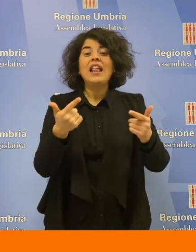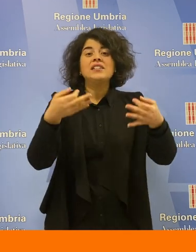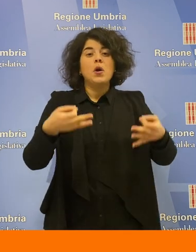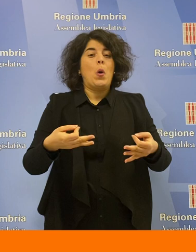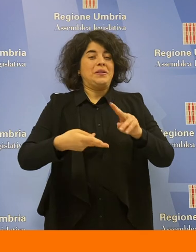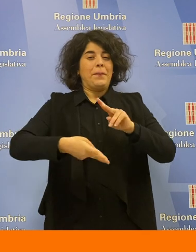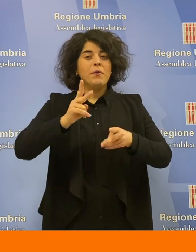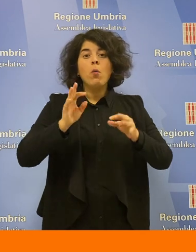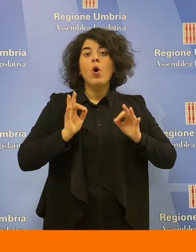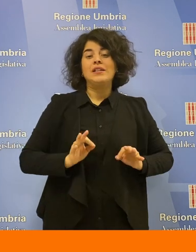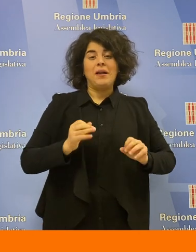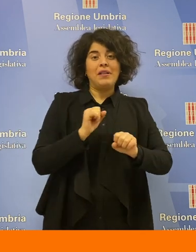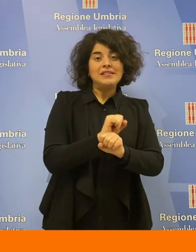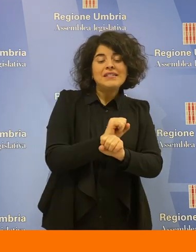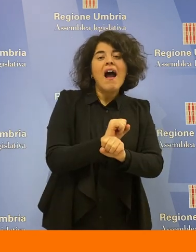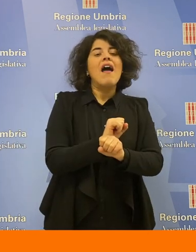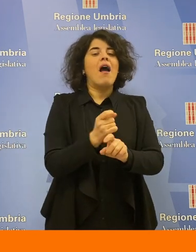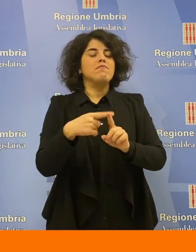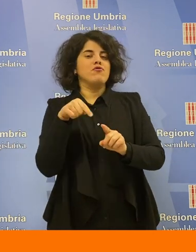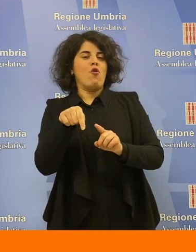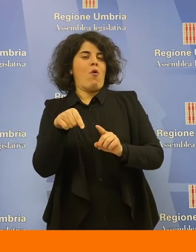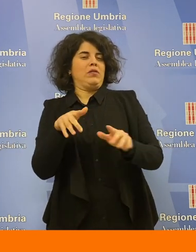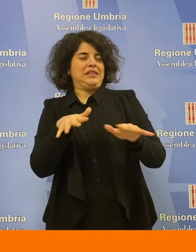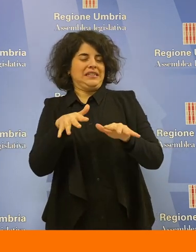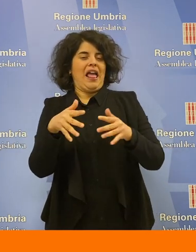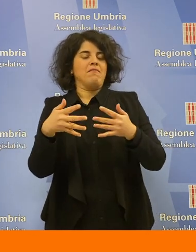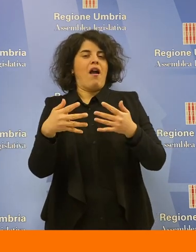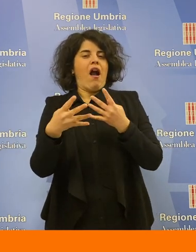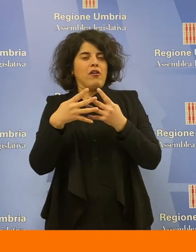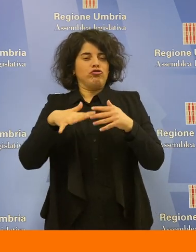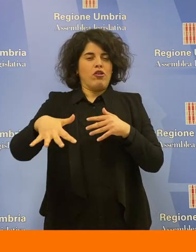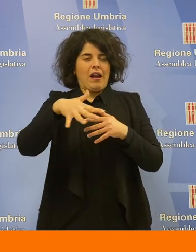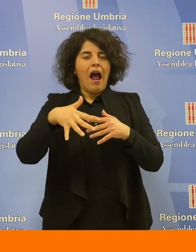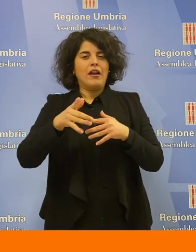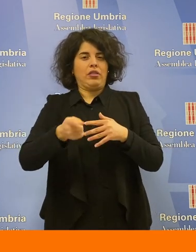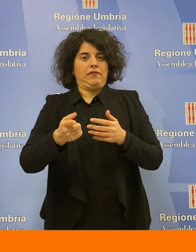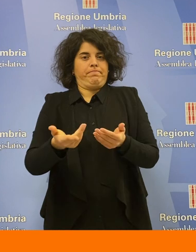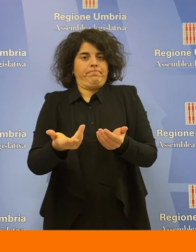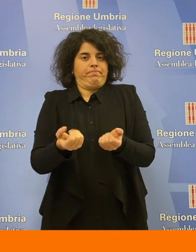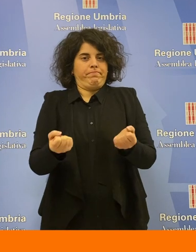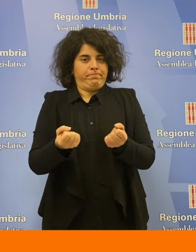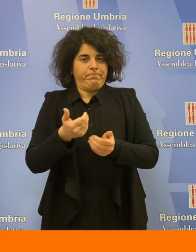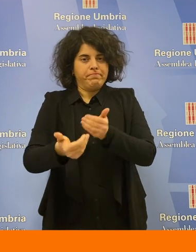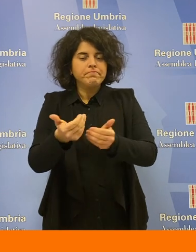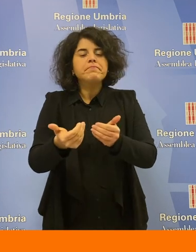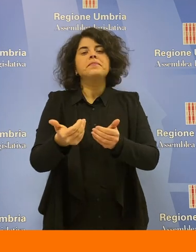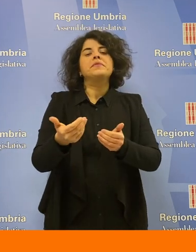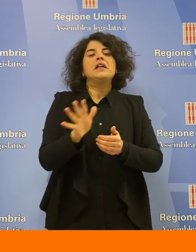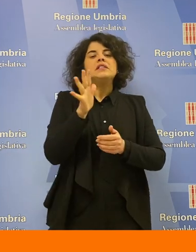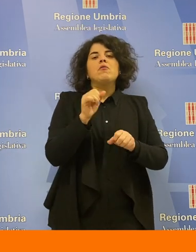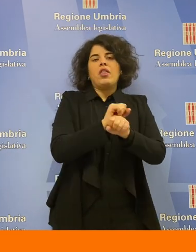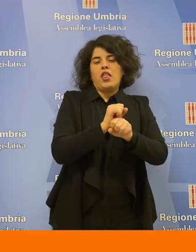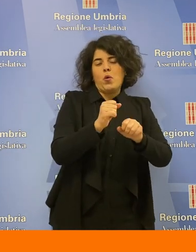calcerario. Dovrebbero essere ridotti detenuti in sovrannumero rispetto alla capienza delle strutture, incrementato di circa 150